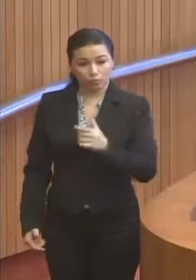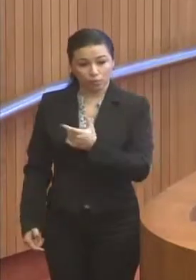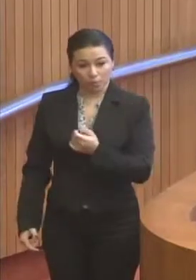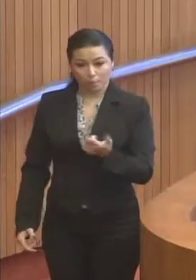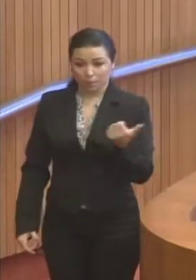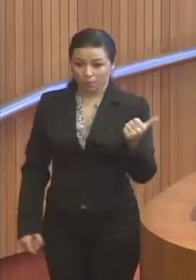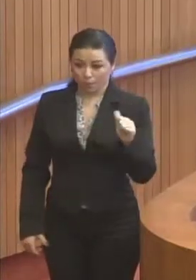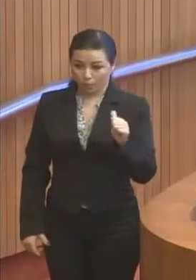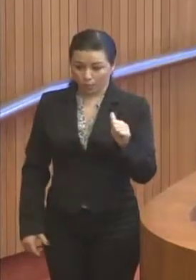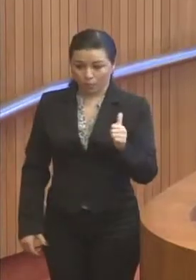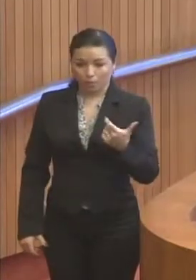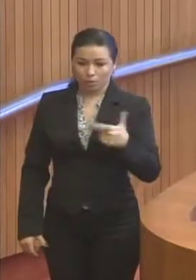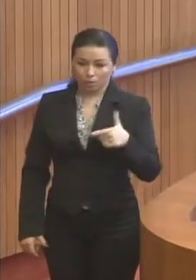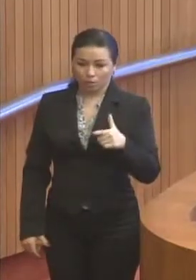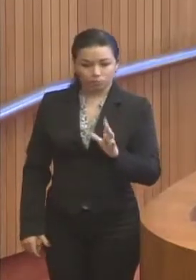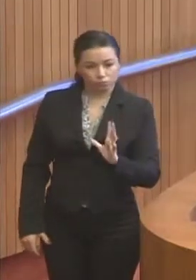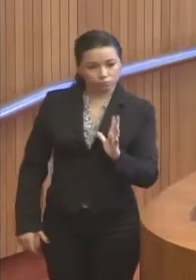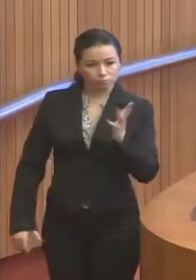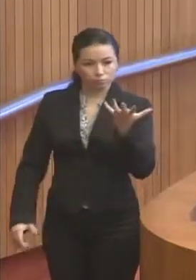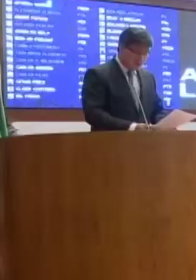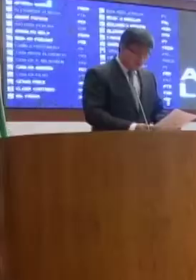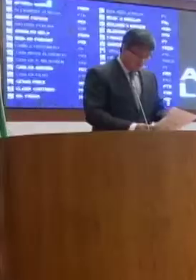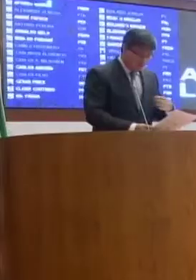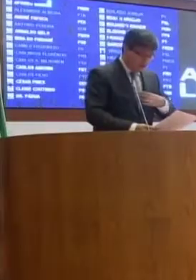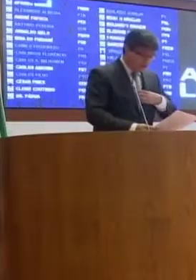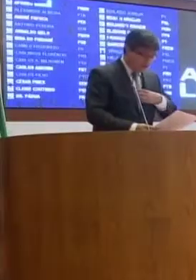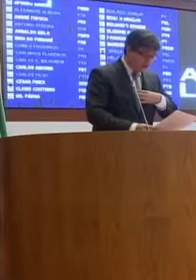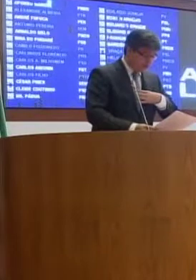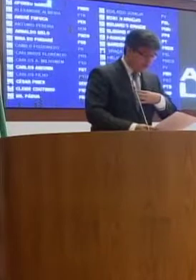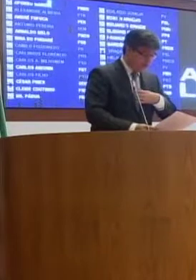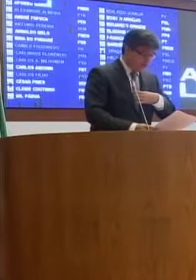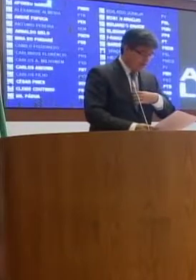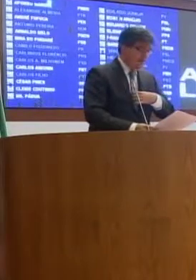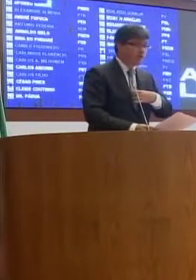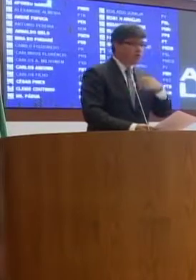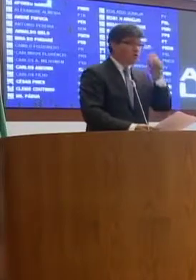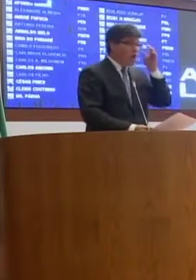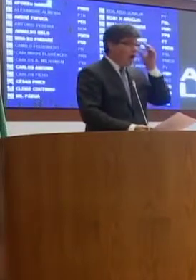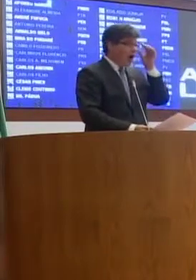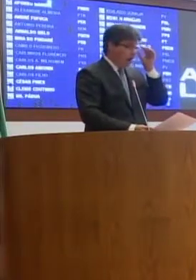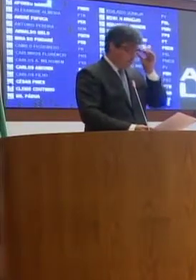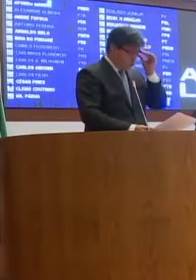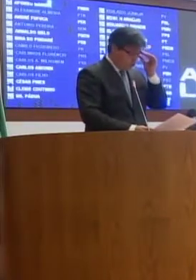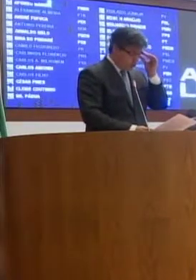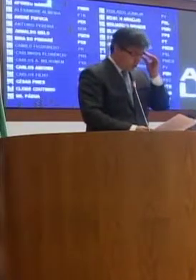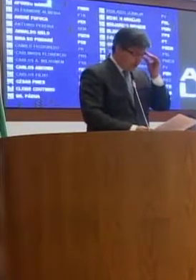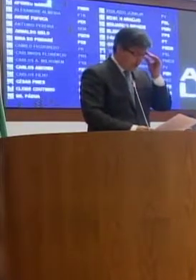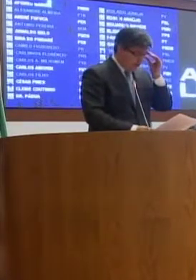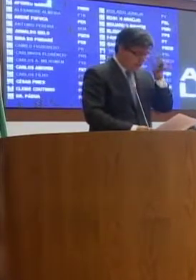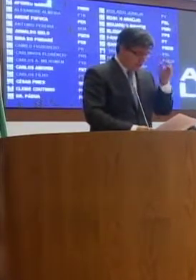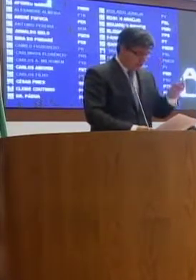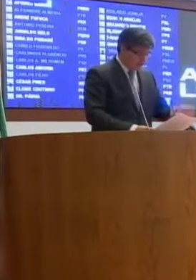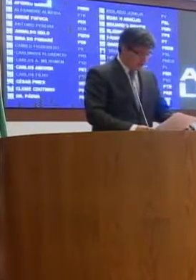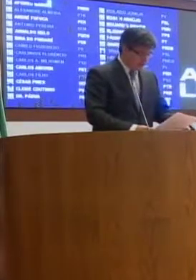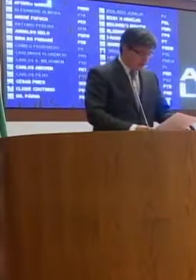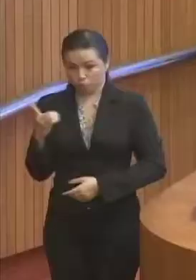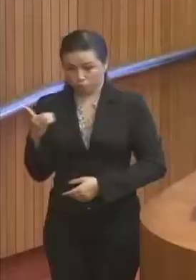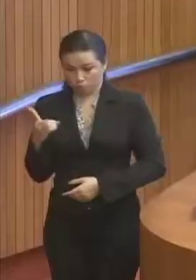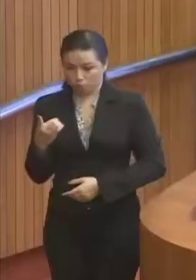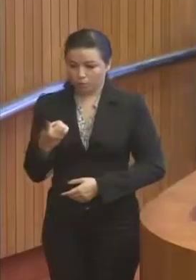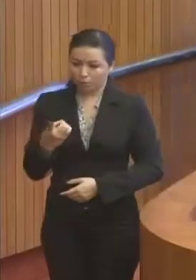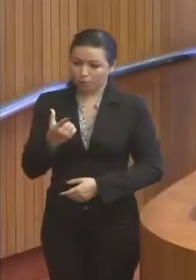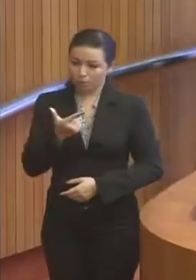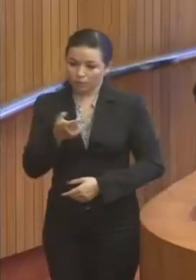2011, não vem sendo cumprido o que nenhum brasileiro tem a renda inferior a um dólar e vinte e cinco